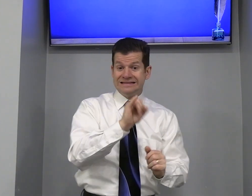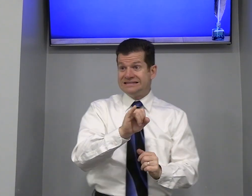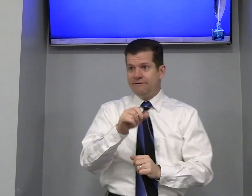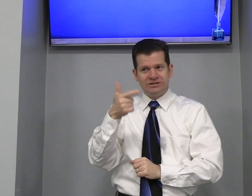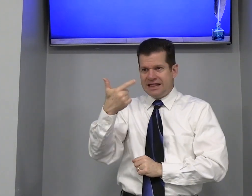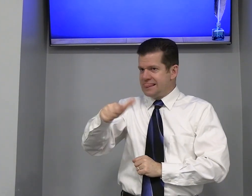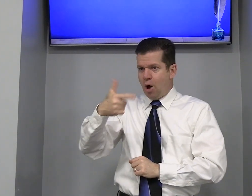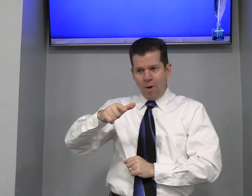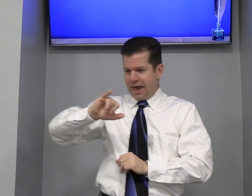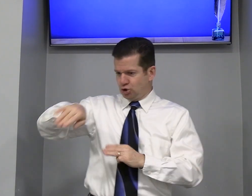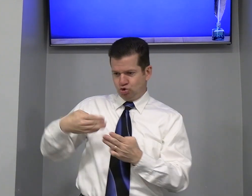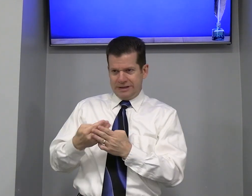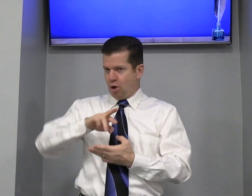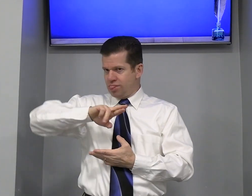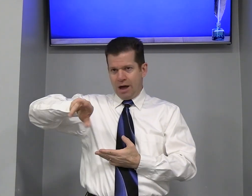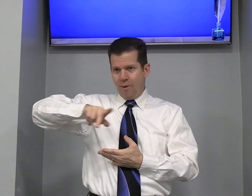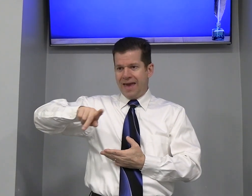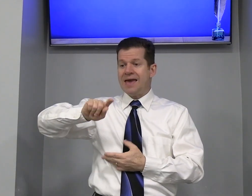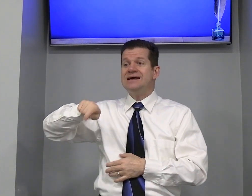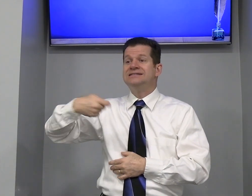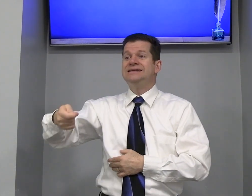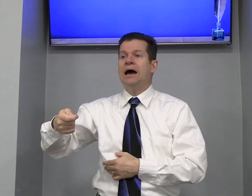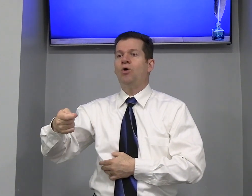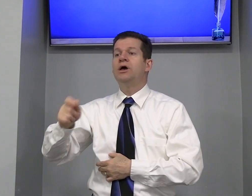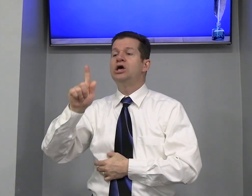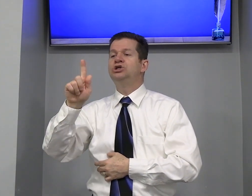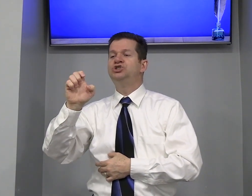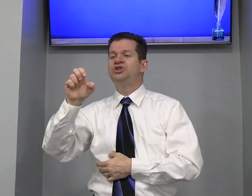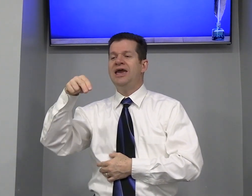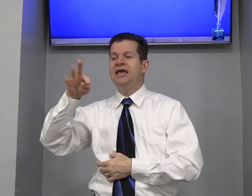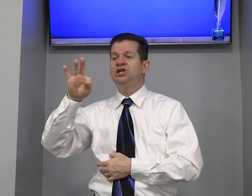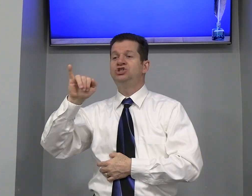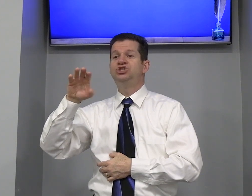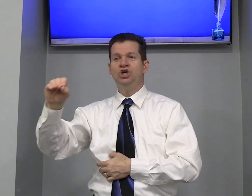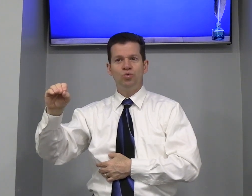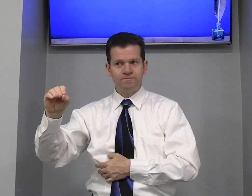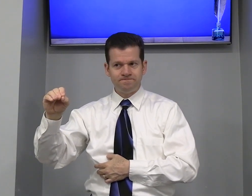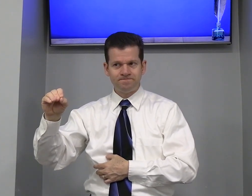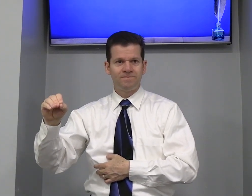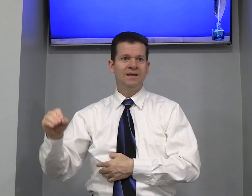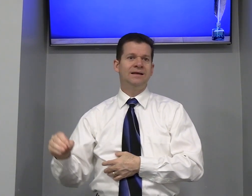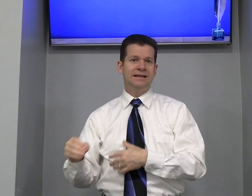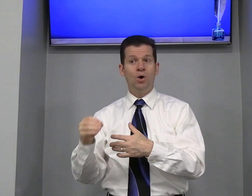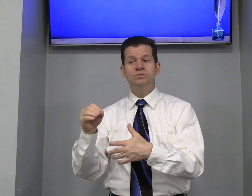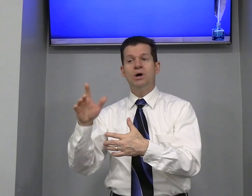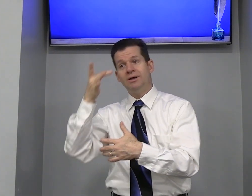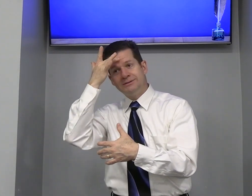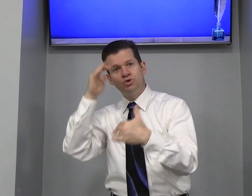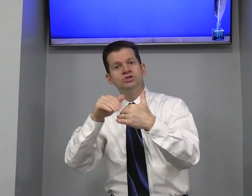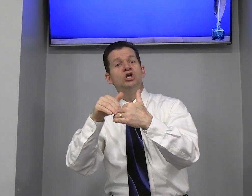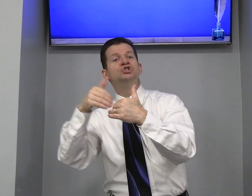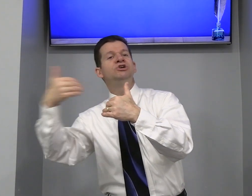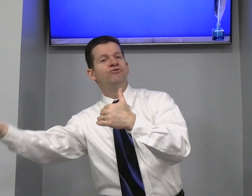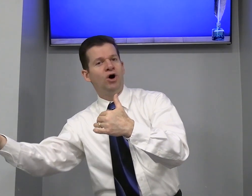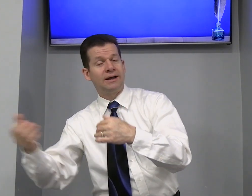Se você não é judeu Não é Sinal Gentil Então, são as pessoas de fora